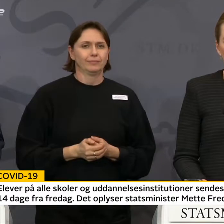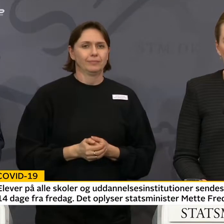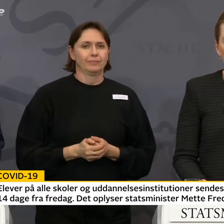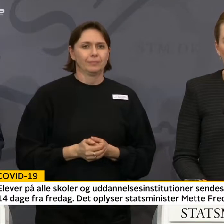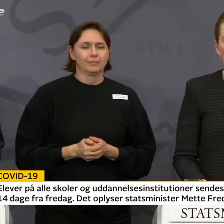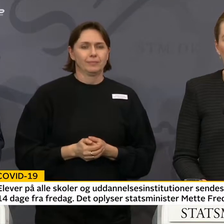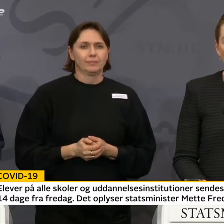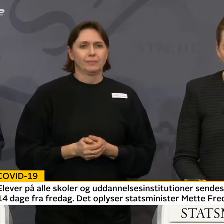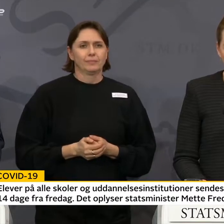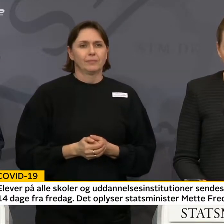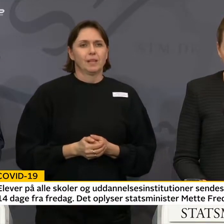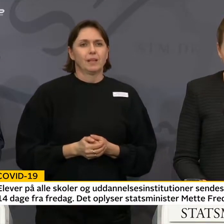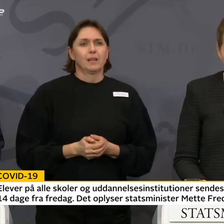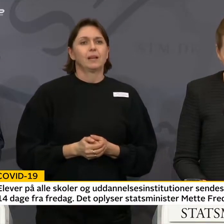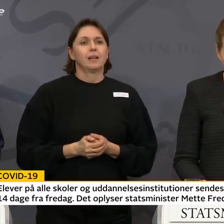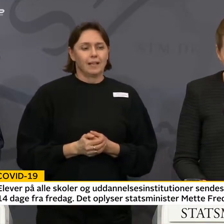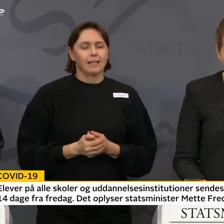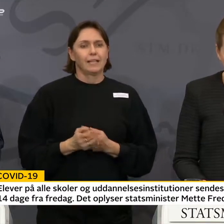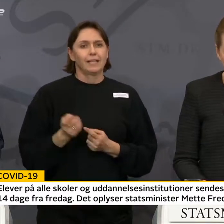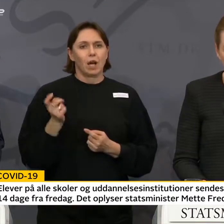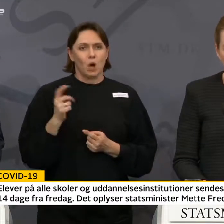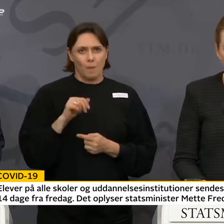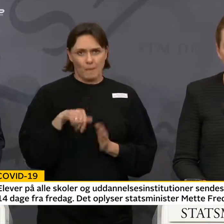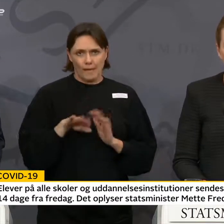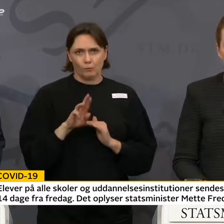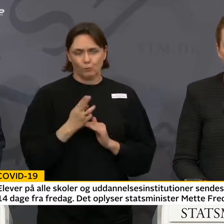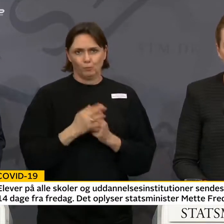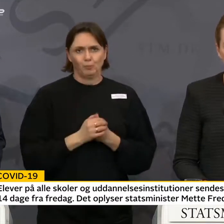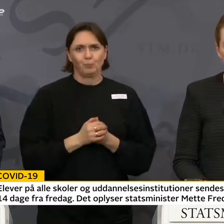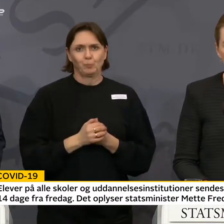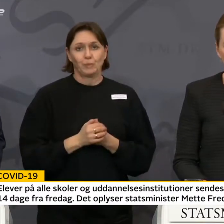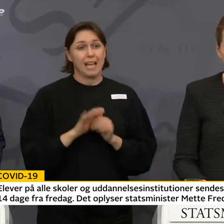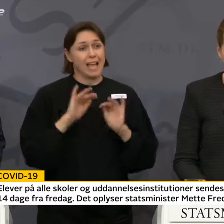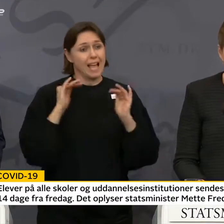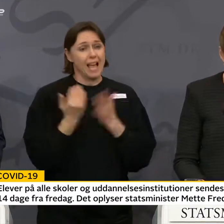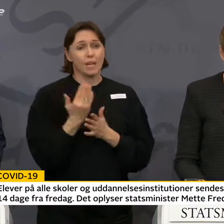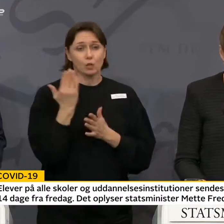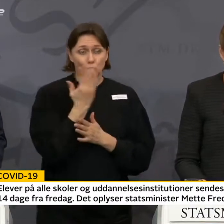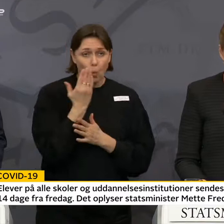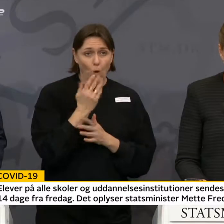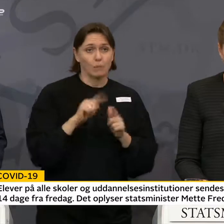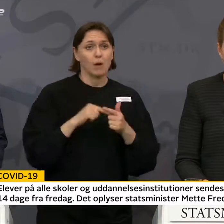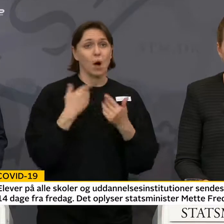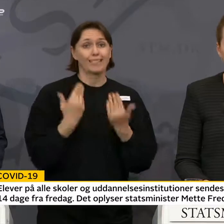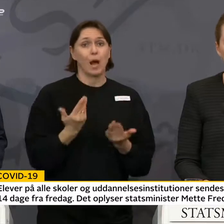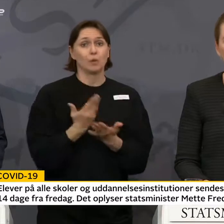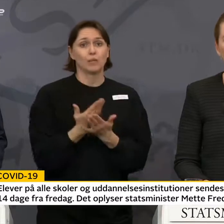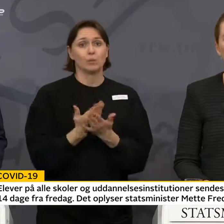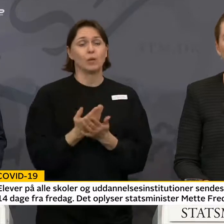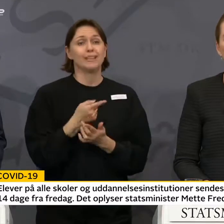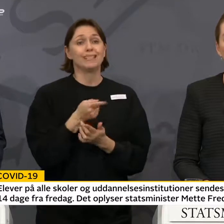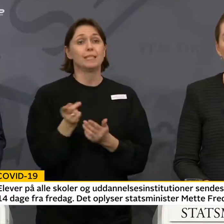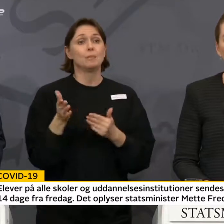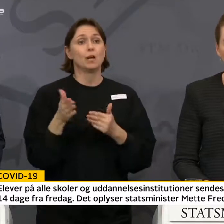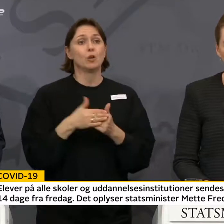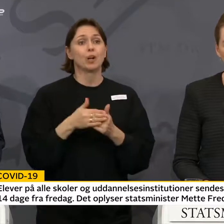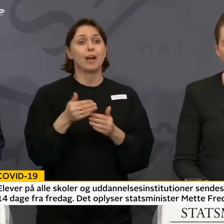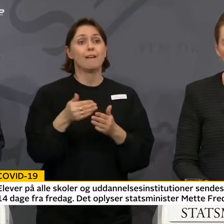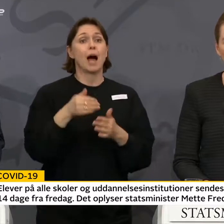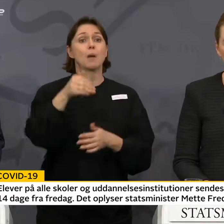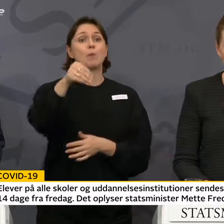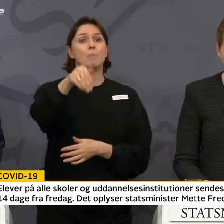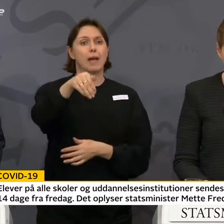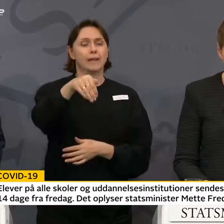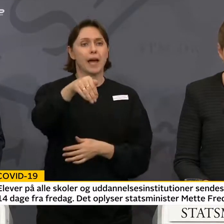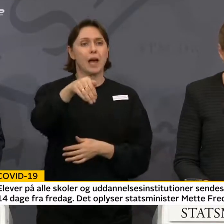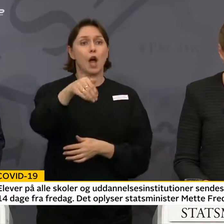Der kommer mere. Alle skoler og dagtilbud lukkes fra på mandag